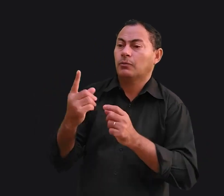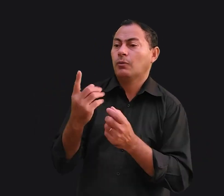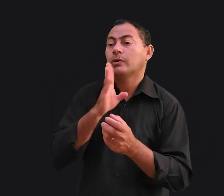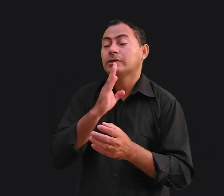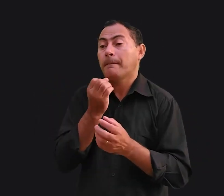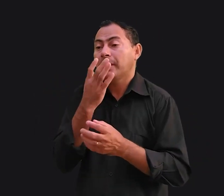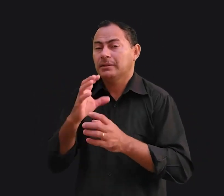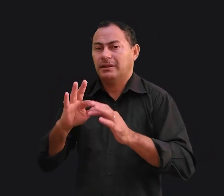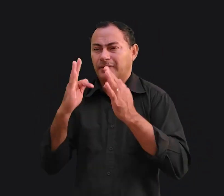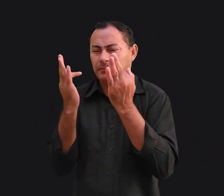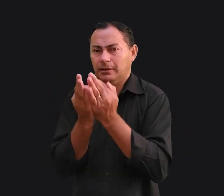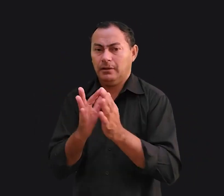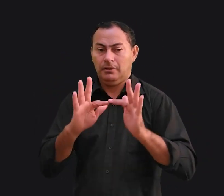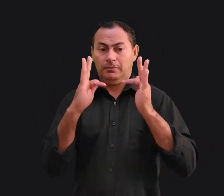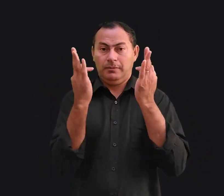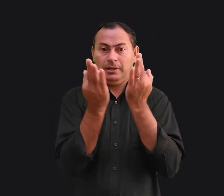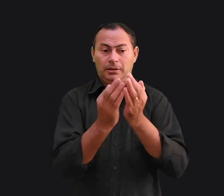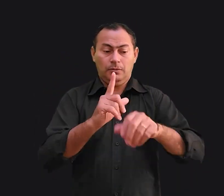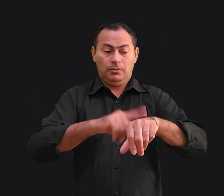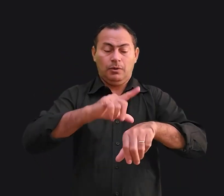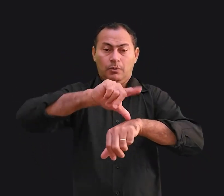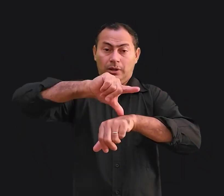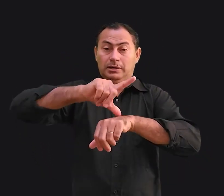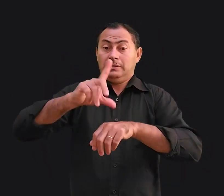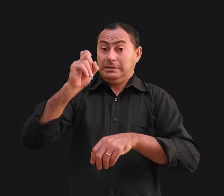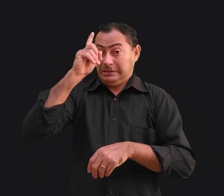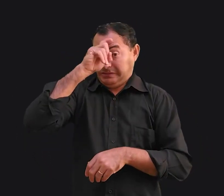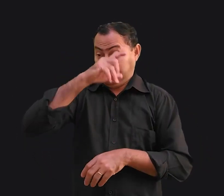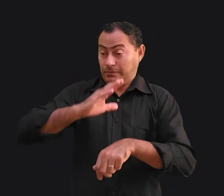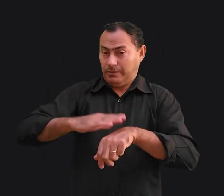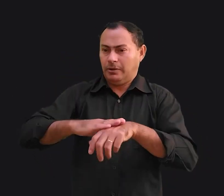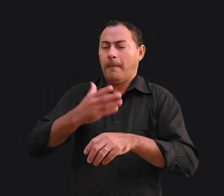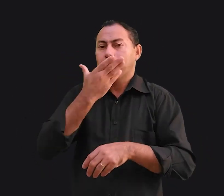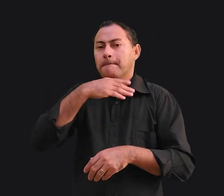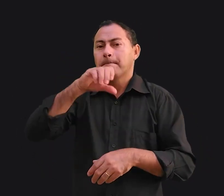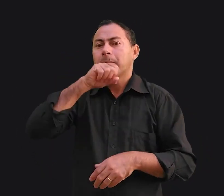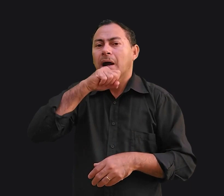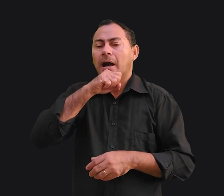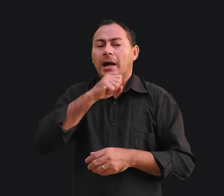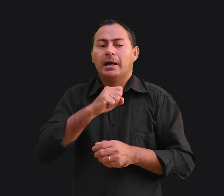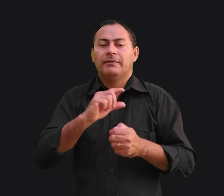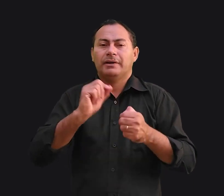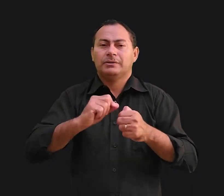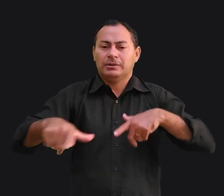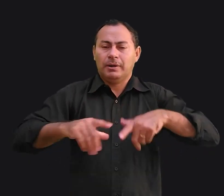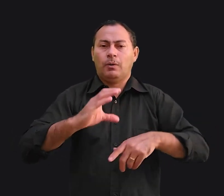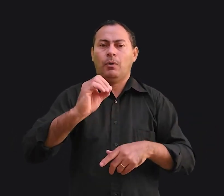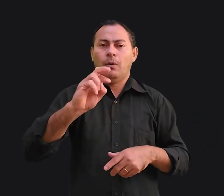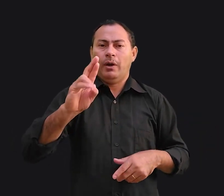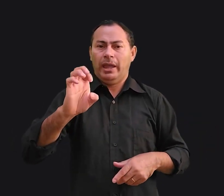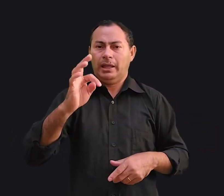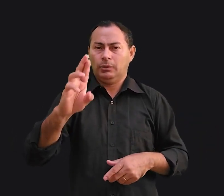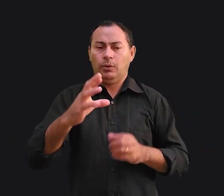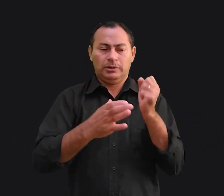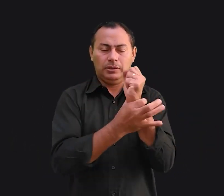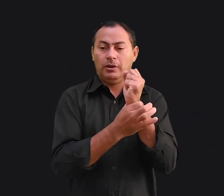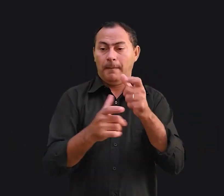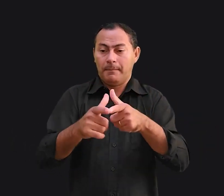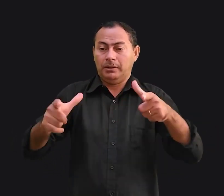Esta família tinha passado por umas horas bem difíceis. O pai era um corretor de seguros e tinha saído à noite. A maioria dos seus negócios